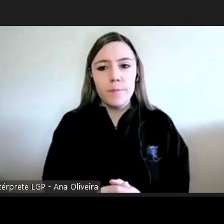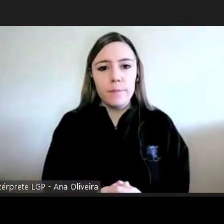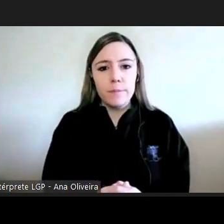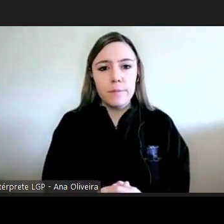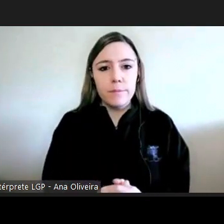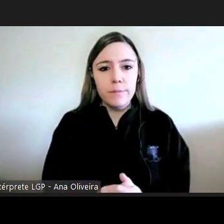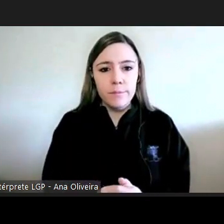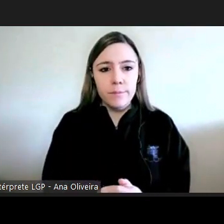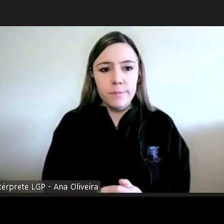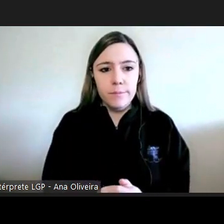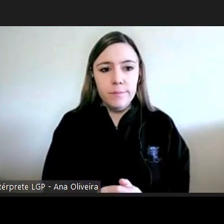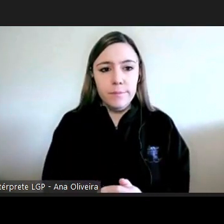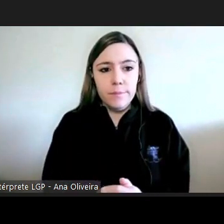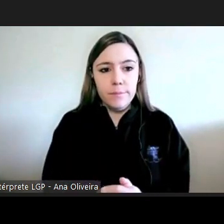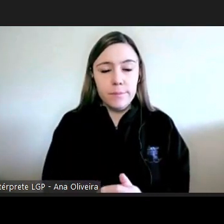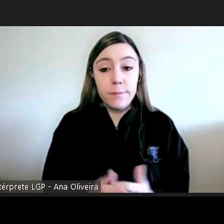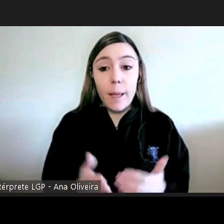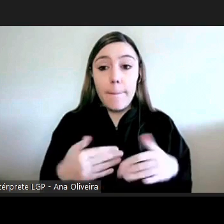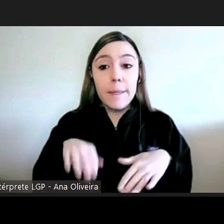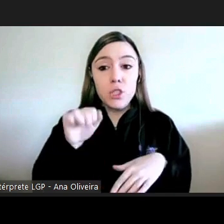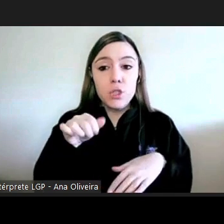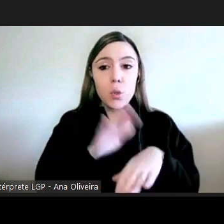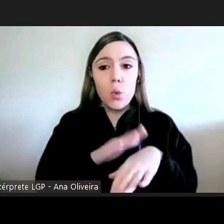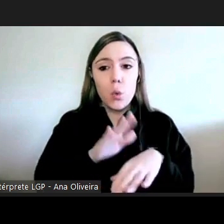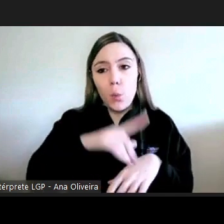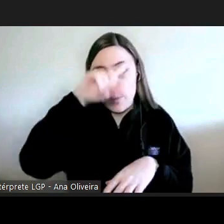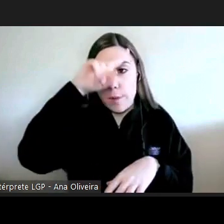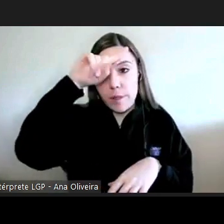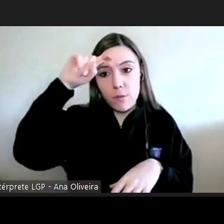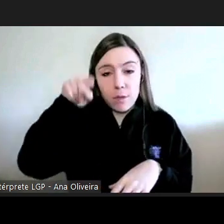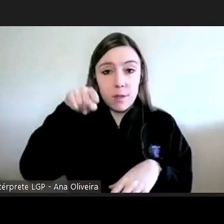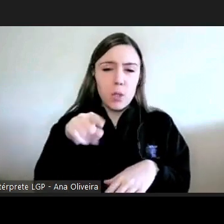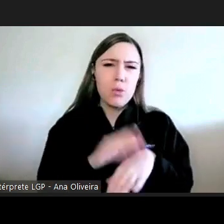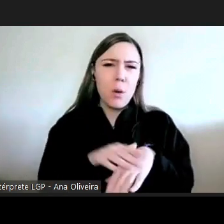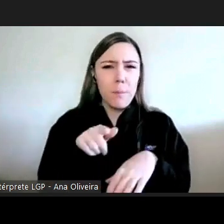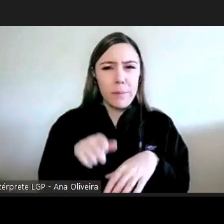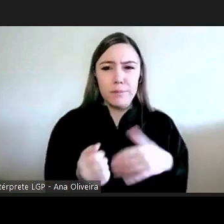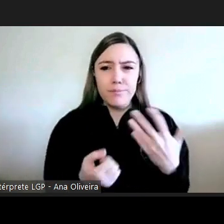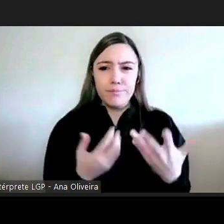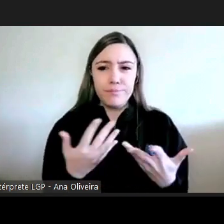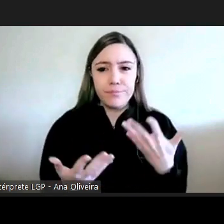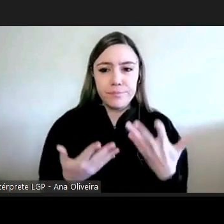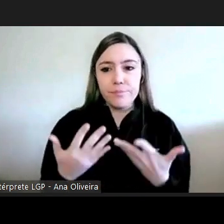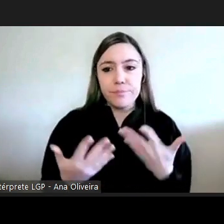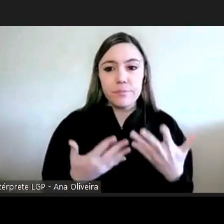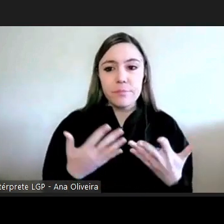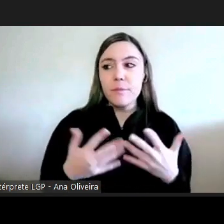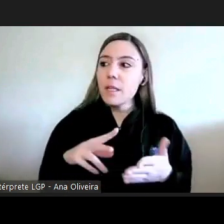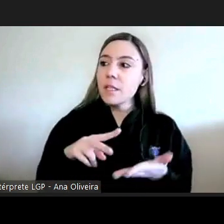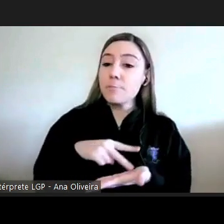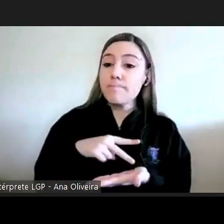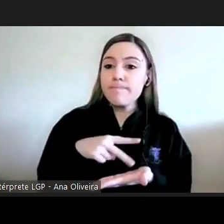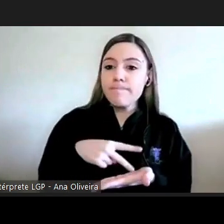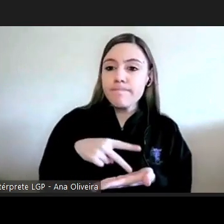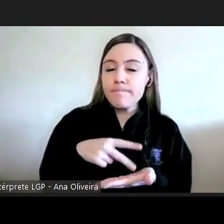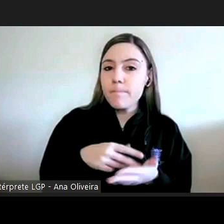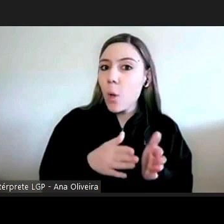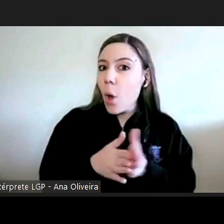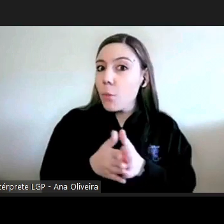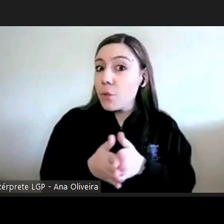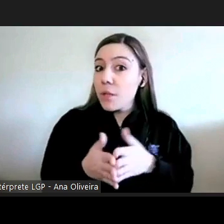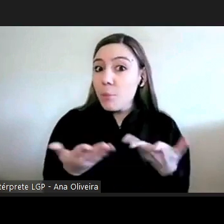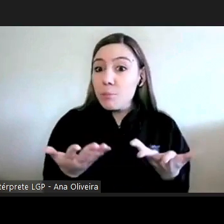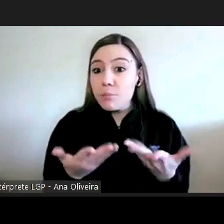desconsideração pelo provedor de justiça mas por dificuldade de meios fica ali um bocadinho à espera de uma oportunidade para ser